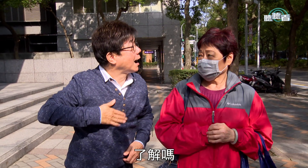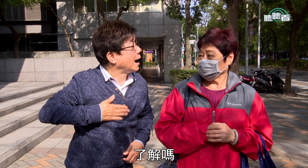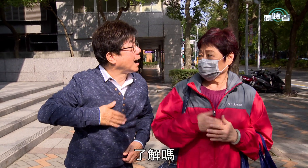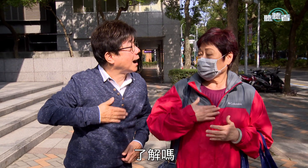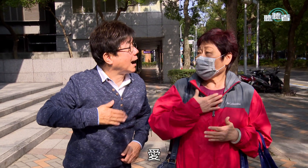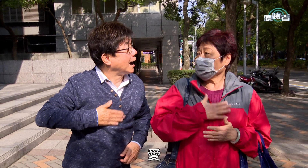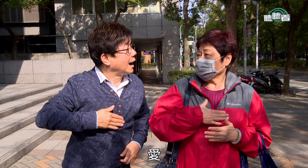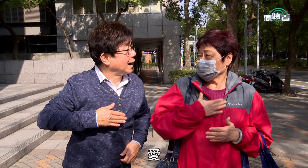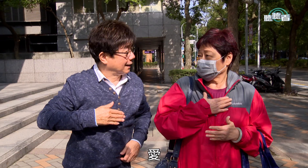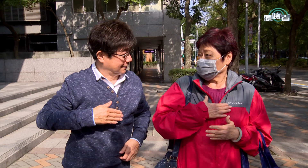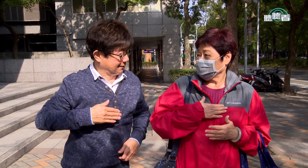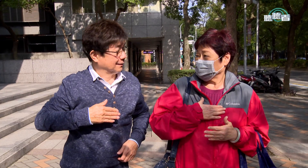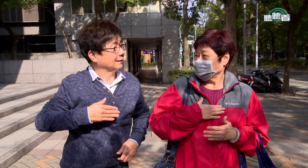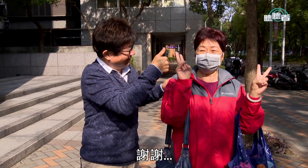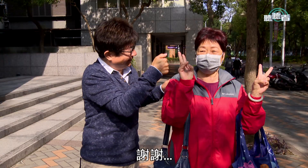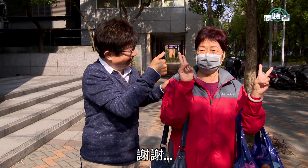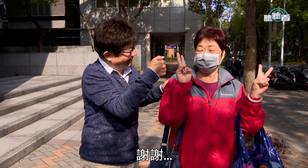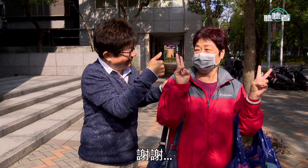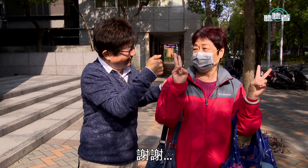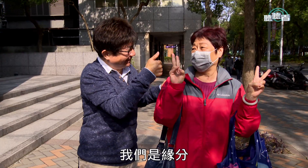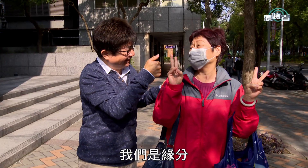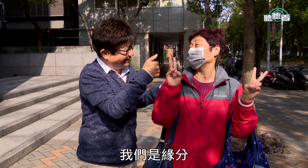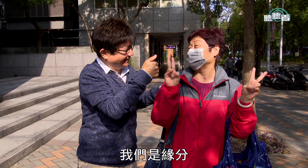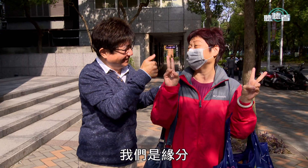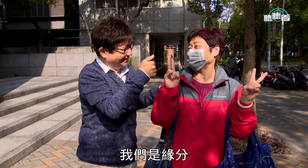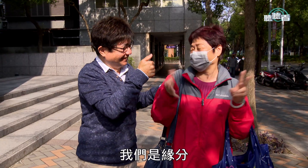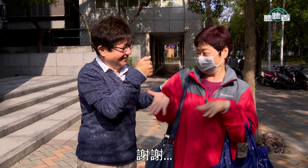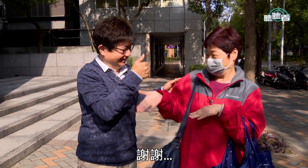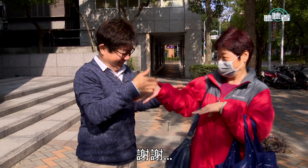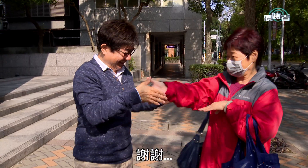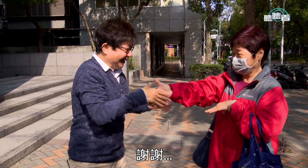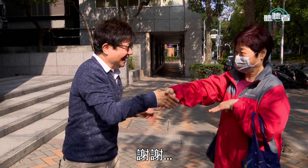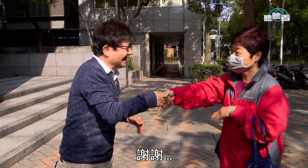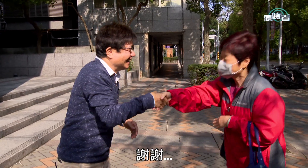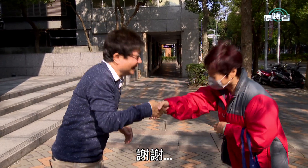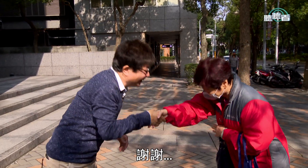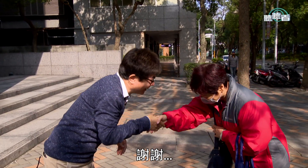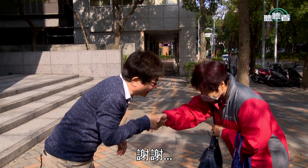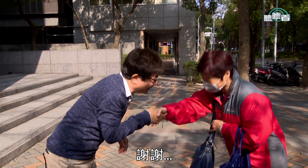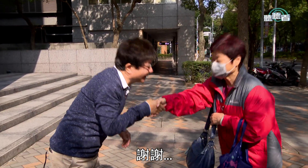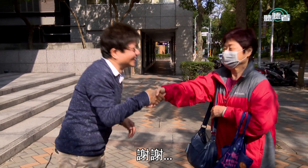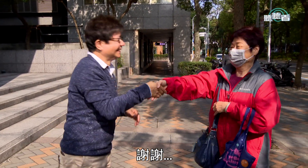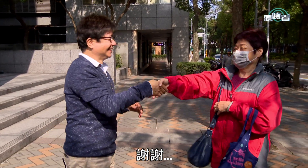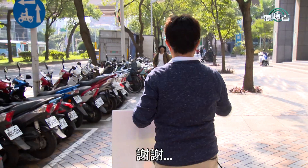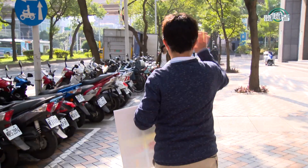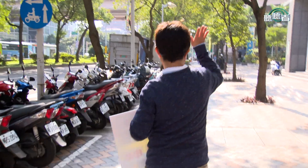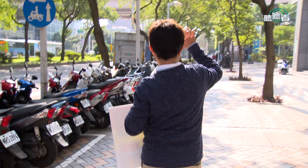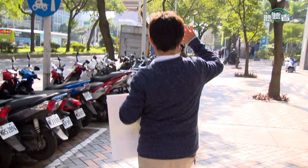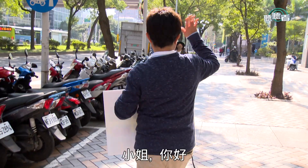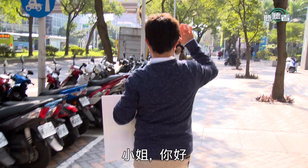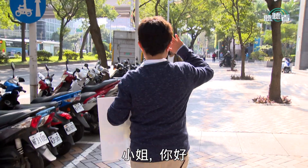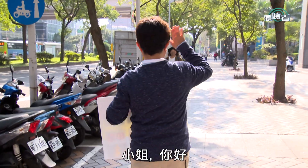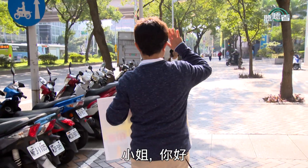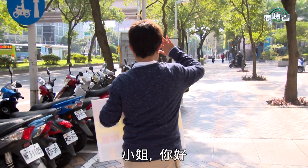解吗哎啊谢谢谢谢免费分谢谢谢谢哎小姐你好